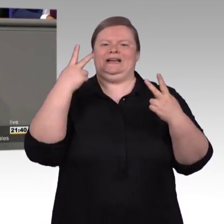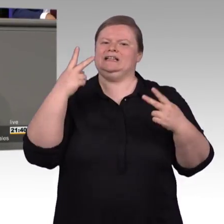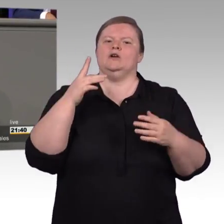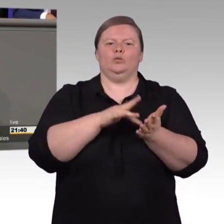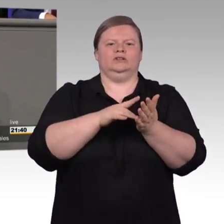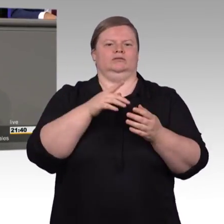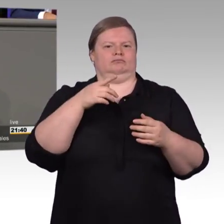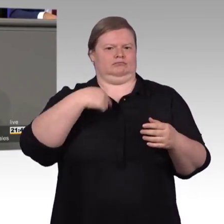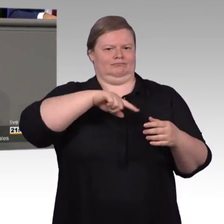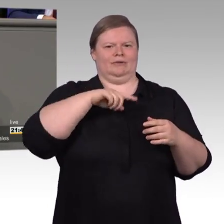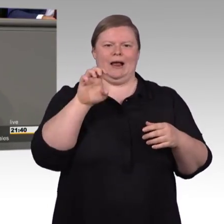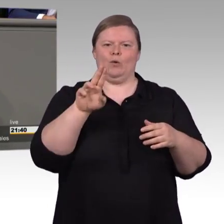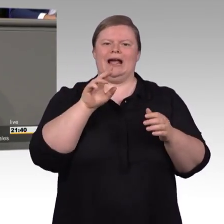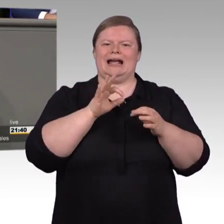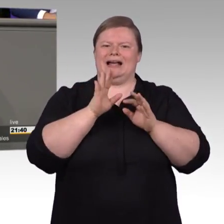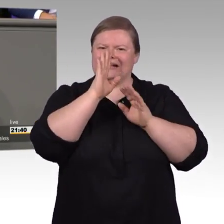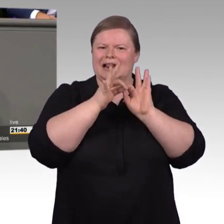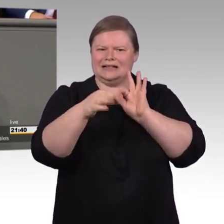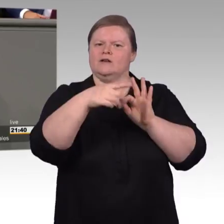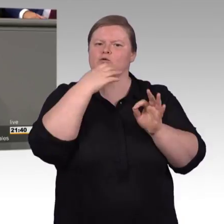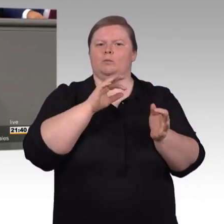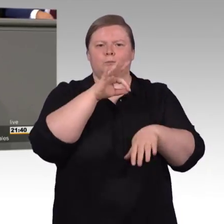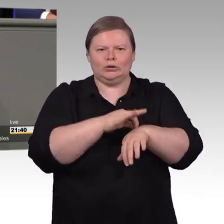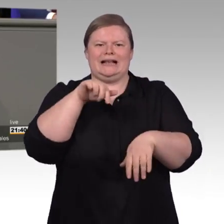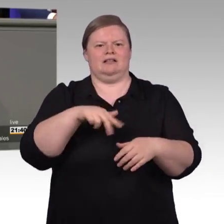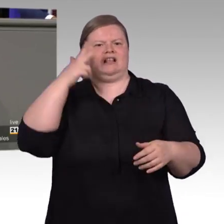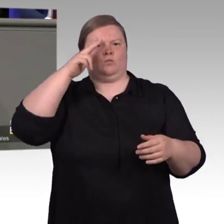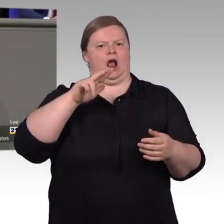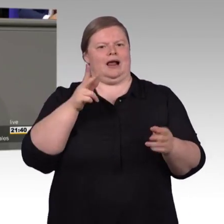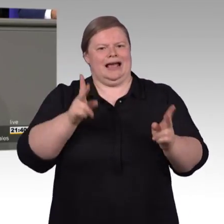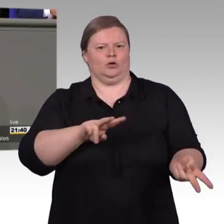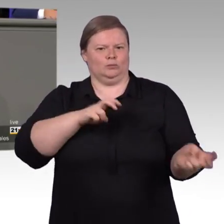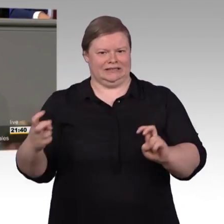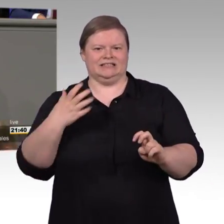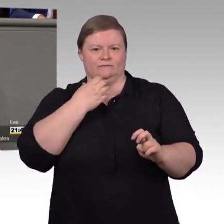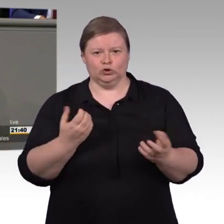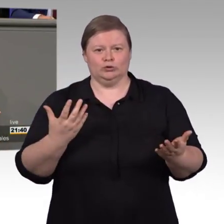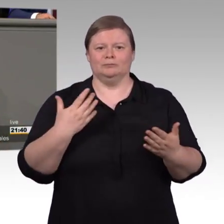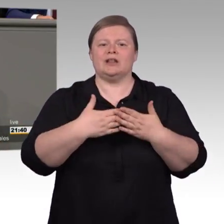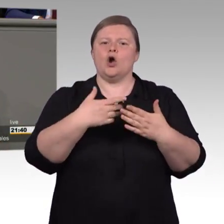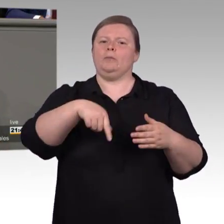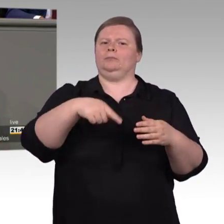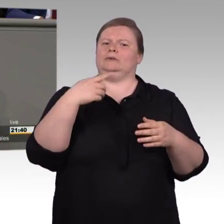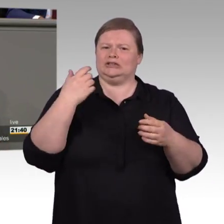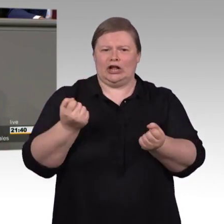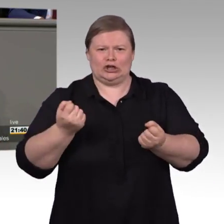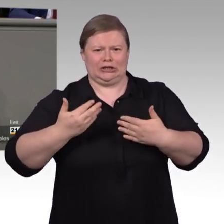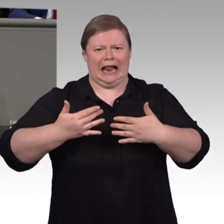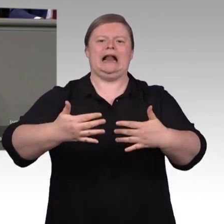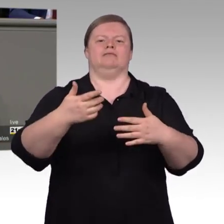Im Bereich des Arbeitsförderungsrechts gibt es bei uns wichtige Punkte. Die Maßnahmen der assistierten Ausbildung können nämlich nach jetziger Rechtslage nur noch bis